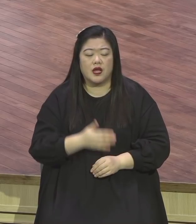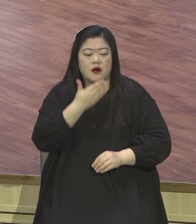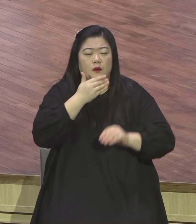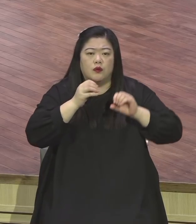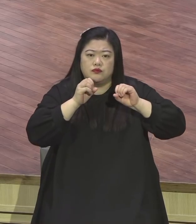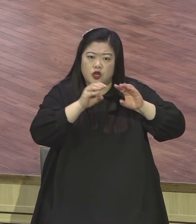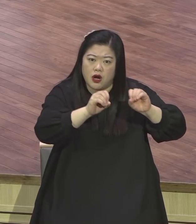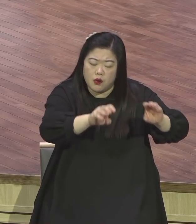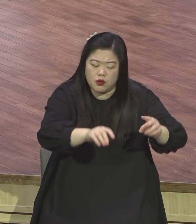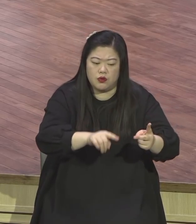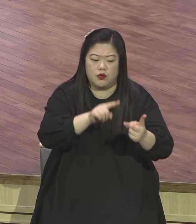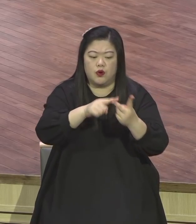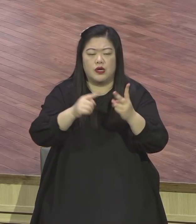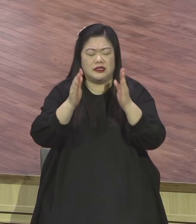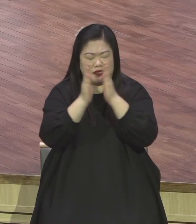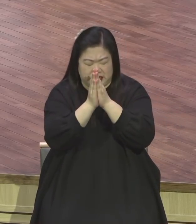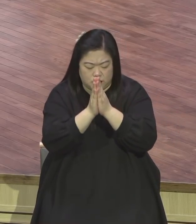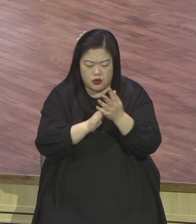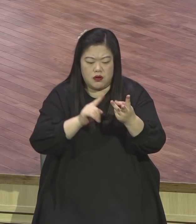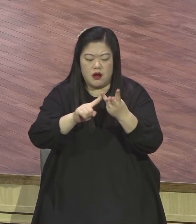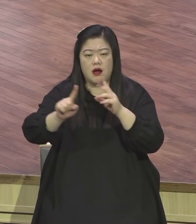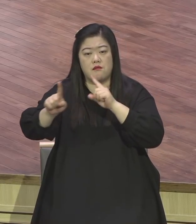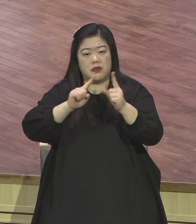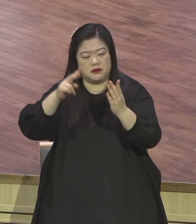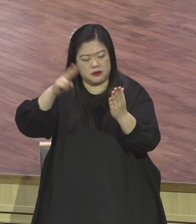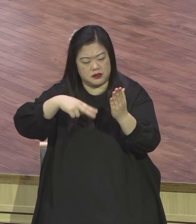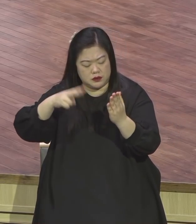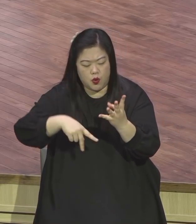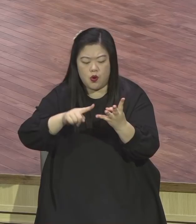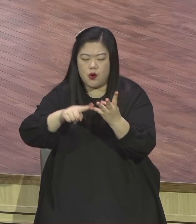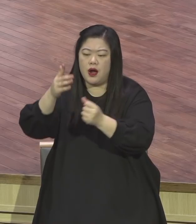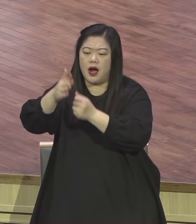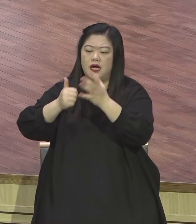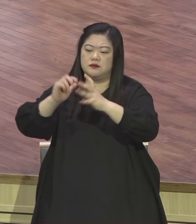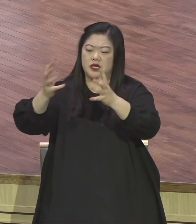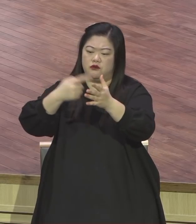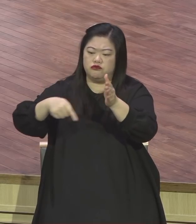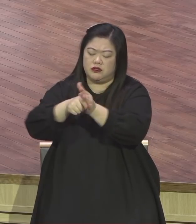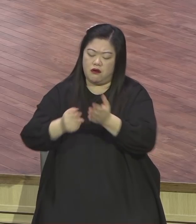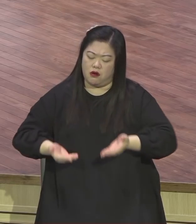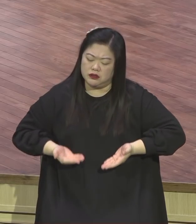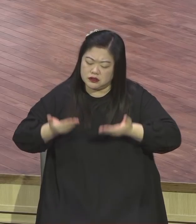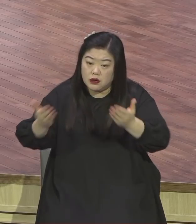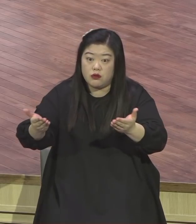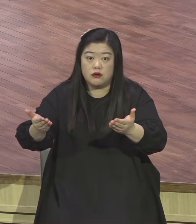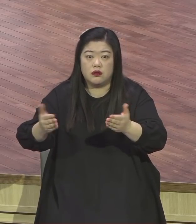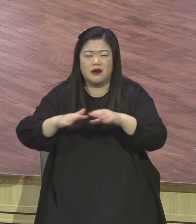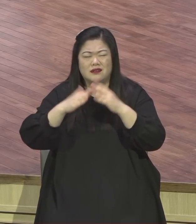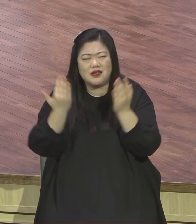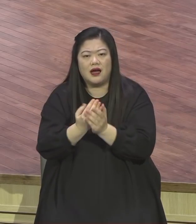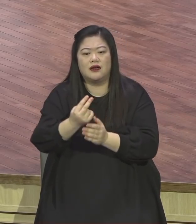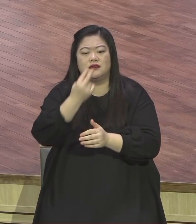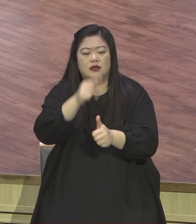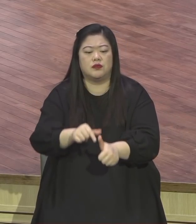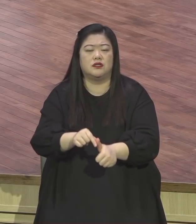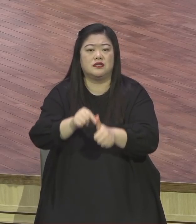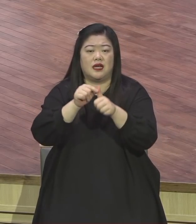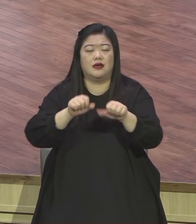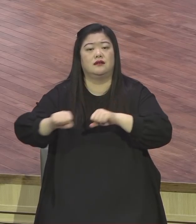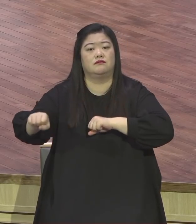내가 기도를 한다 내가 정말 하나님 나라를 위해서 내가 헌신한다 하나님 전부 생명 살리는 역사라 우리의 삼전자 우리는